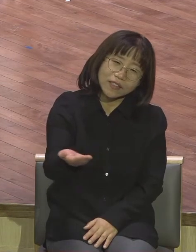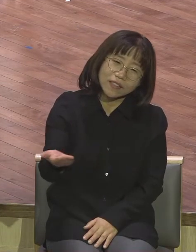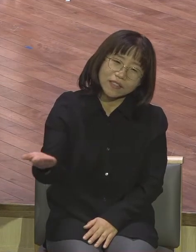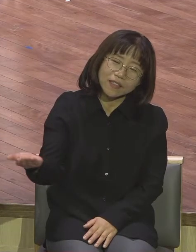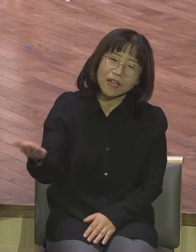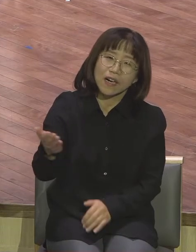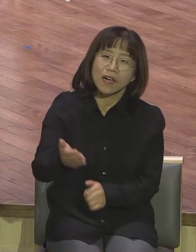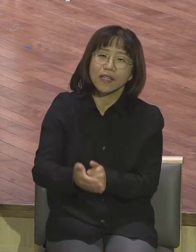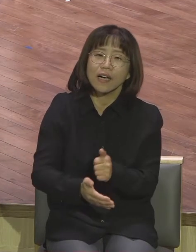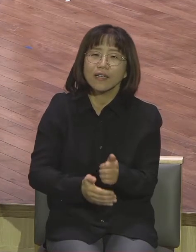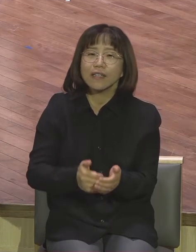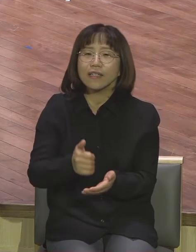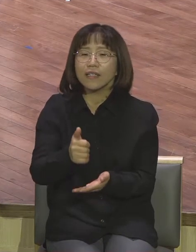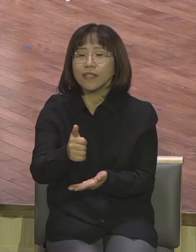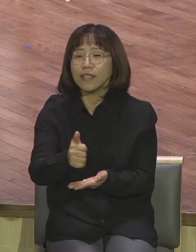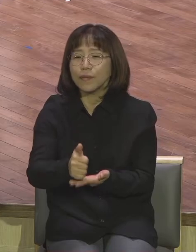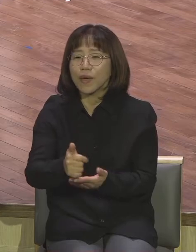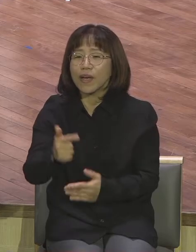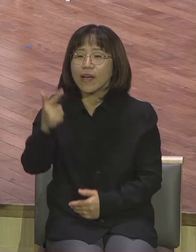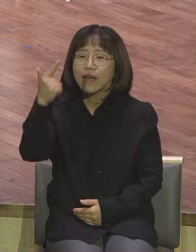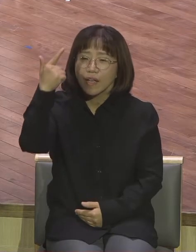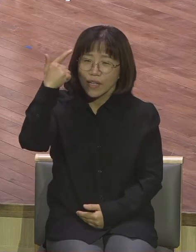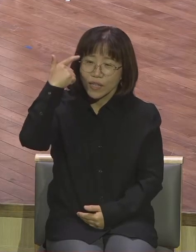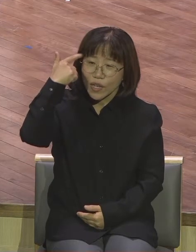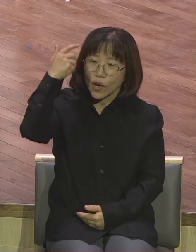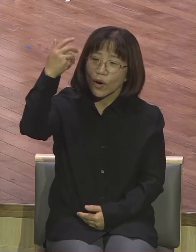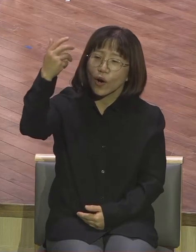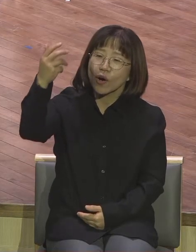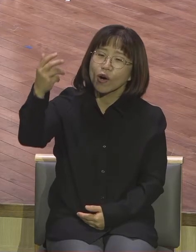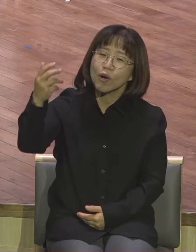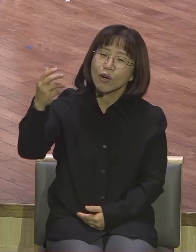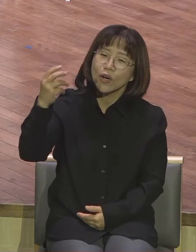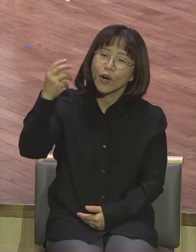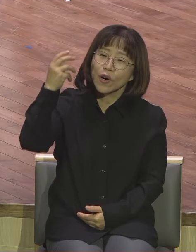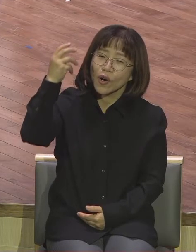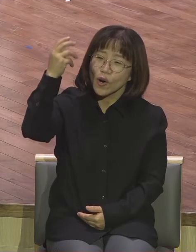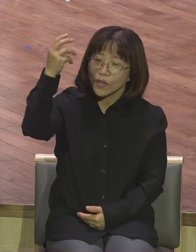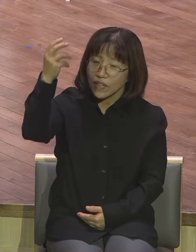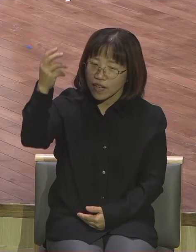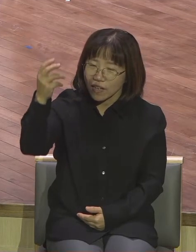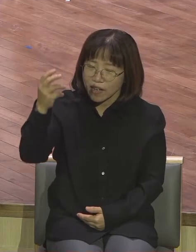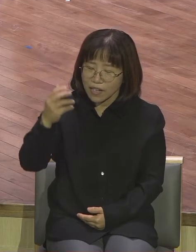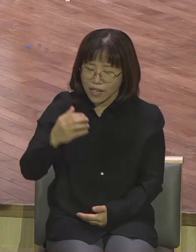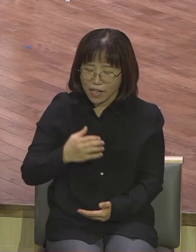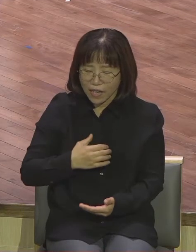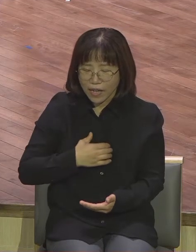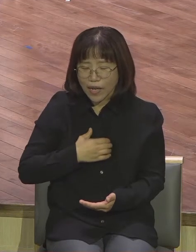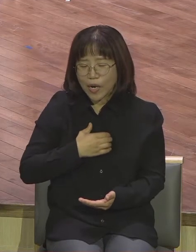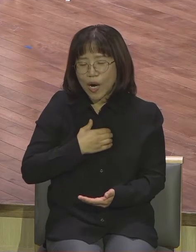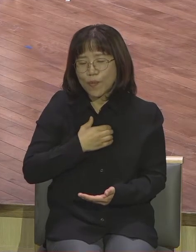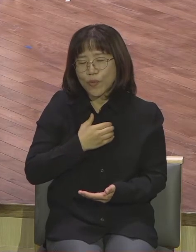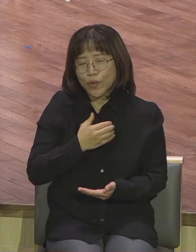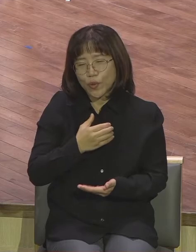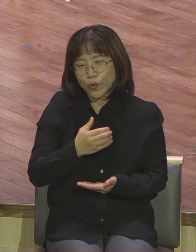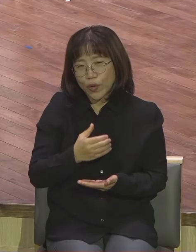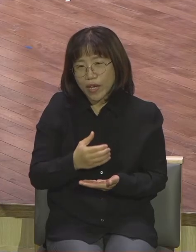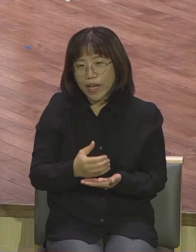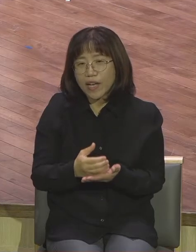너는 하나님의 영원의 감동된